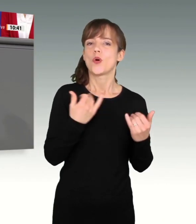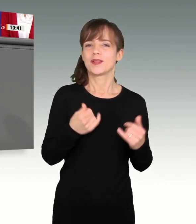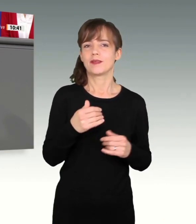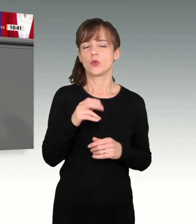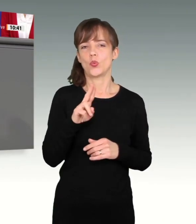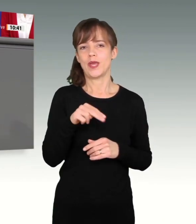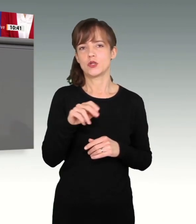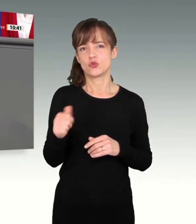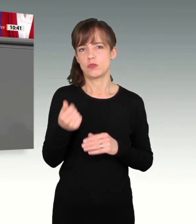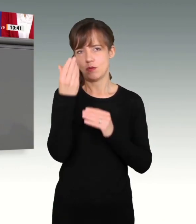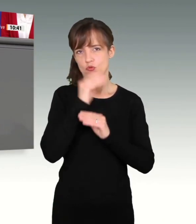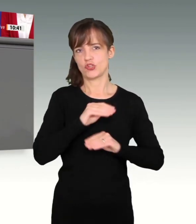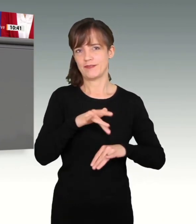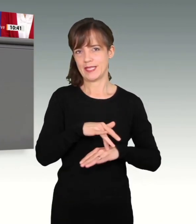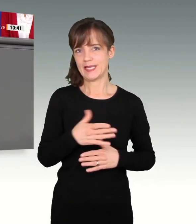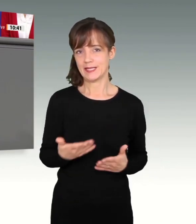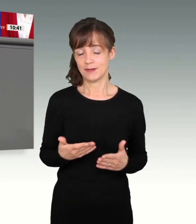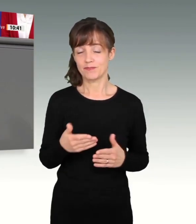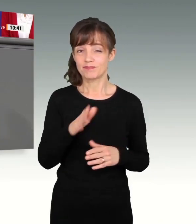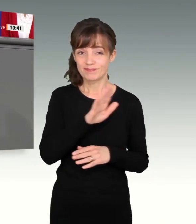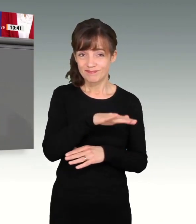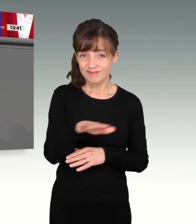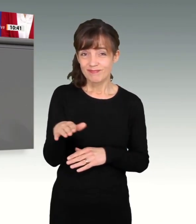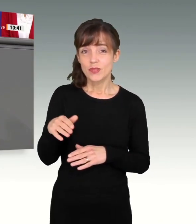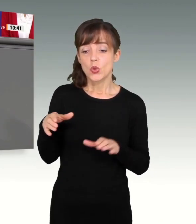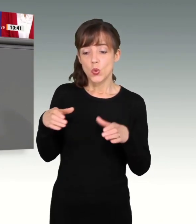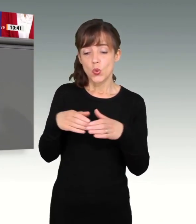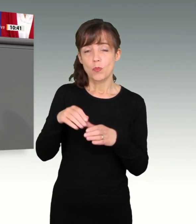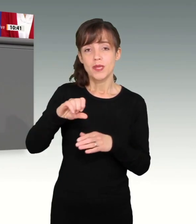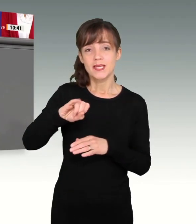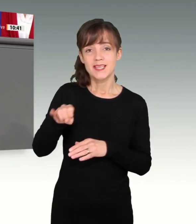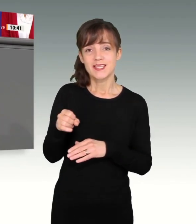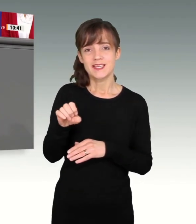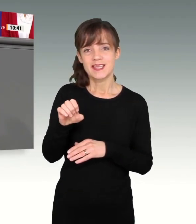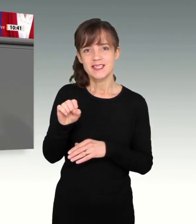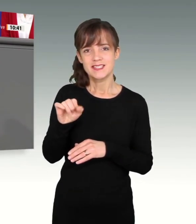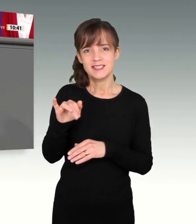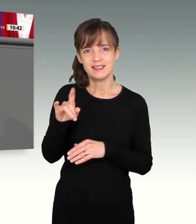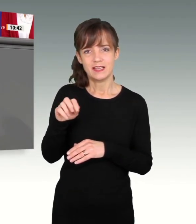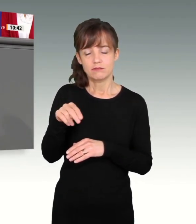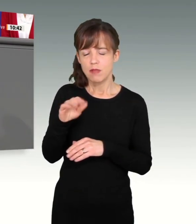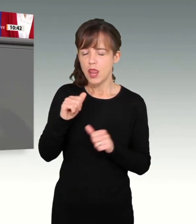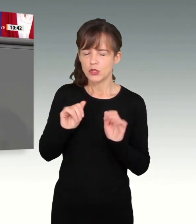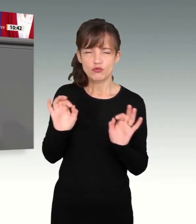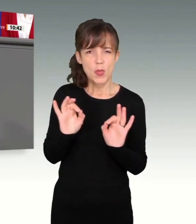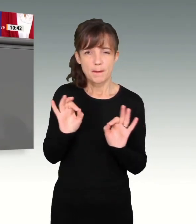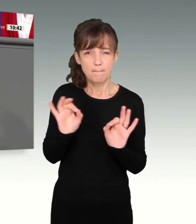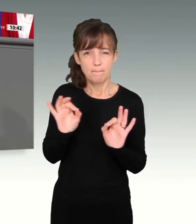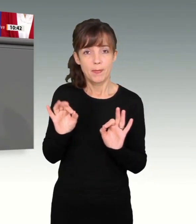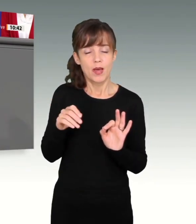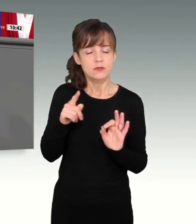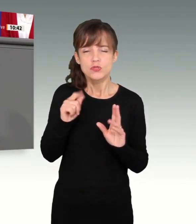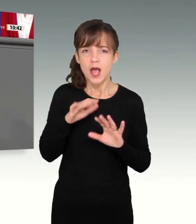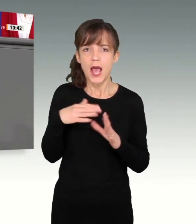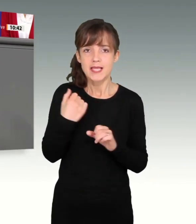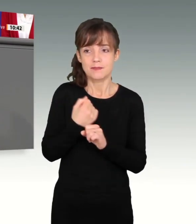das Leid der Jesidinnen und Jesiden ist so erdrückend, dass wir alles dafür unternehmen müssen, dass dieser Genozid juristisch